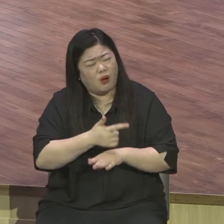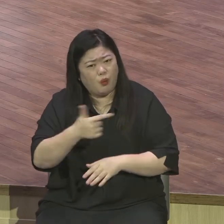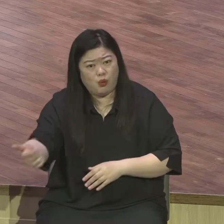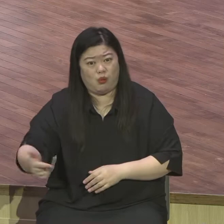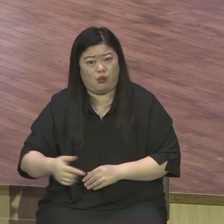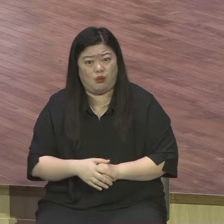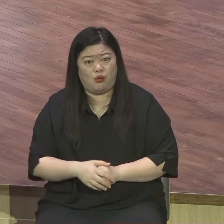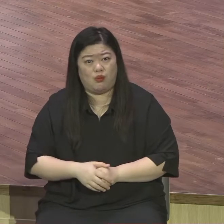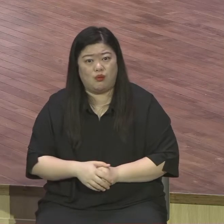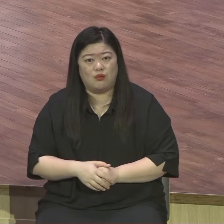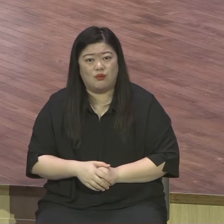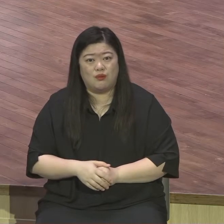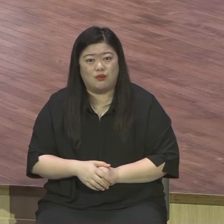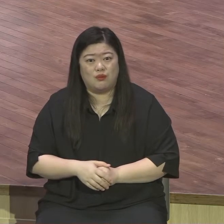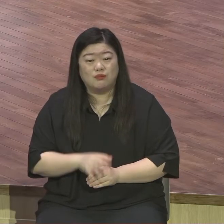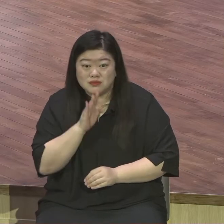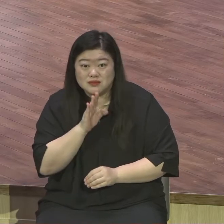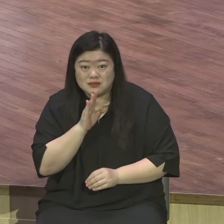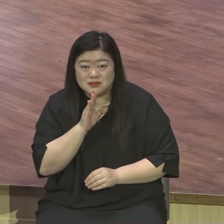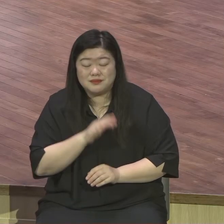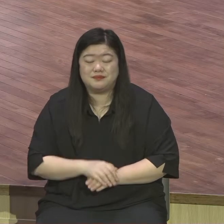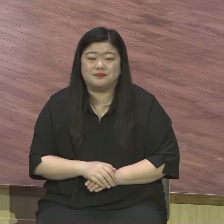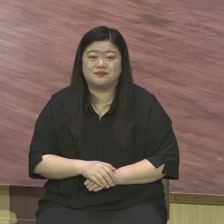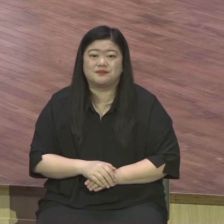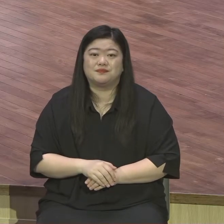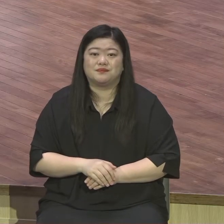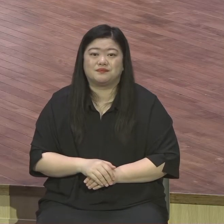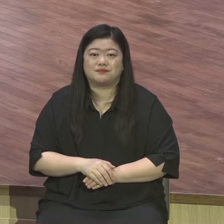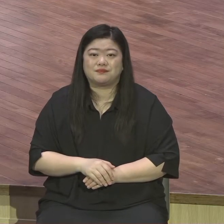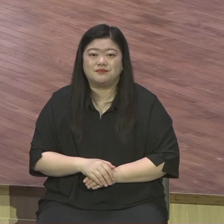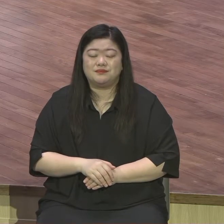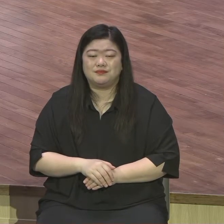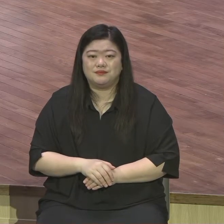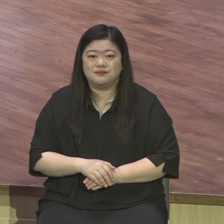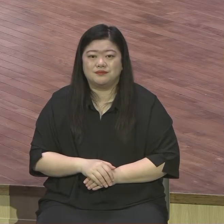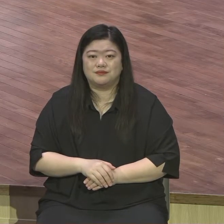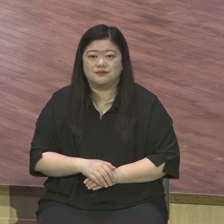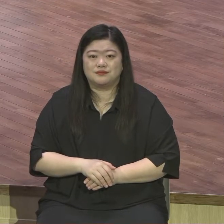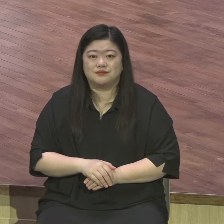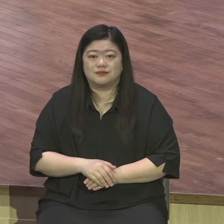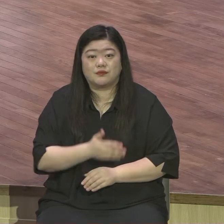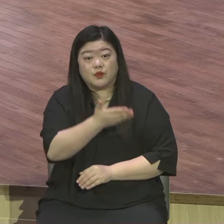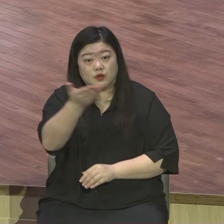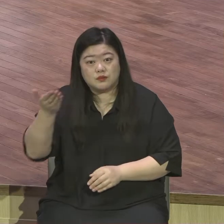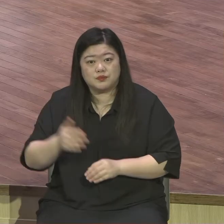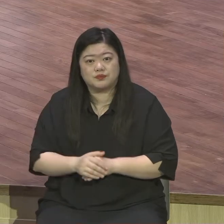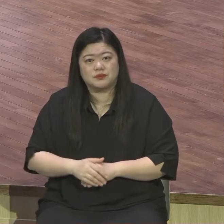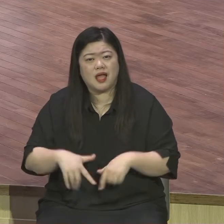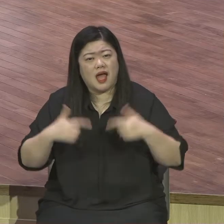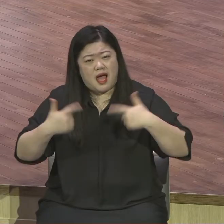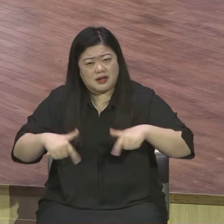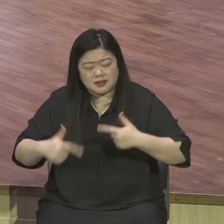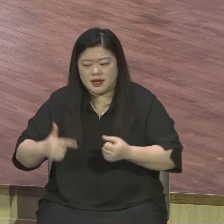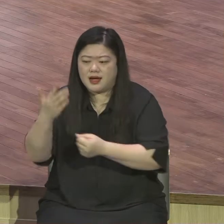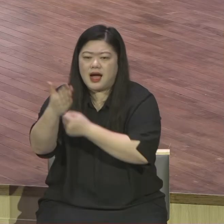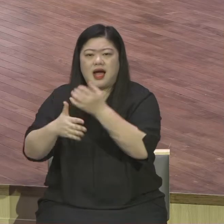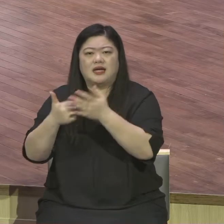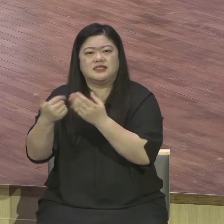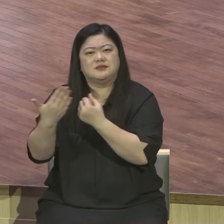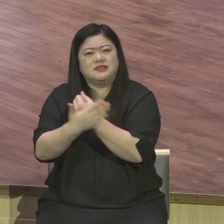얼마나 큰 척 보입니까 영계 모든 성도들 날마다 하나님의 절대은에 감격 감사하면서